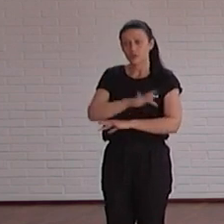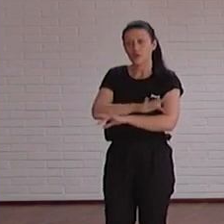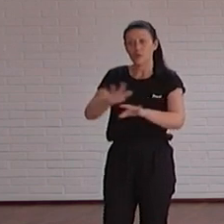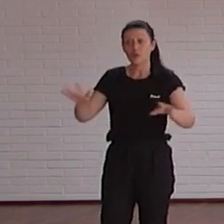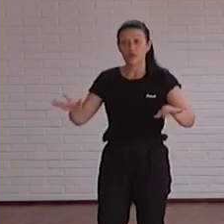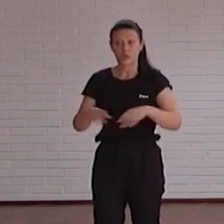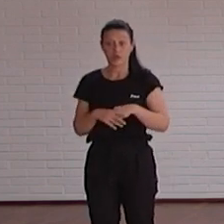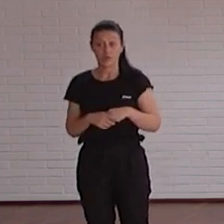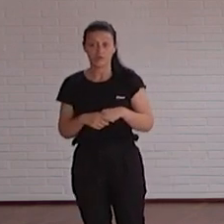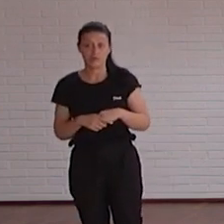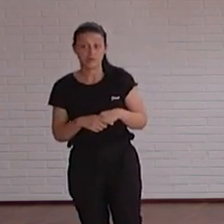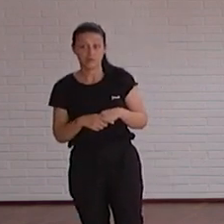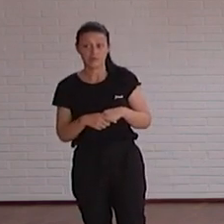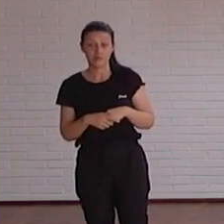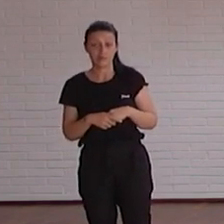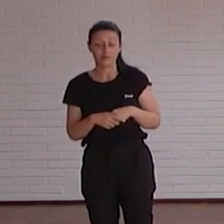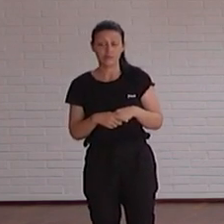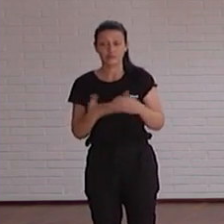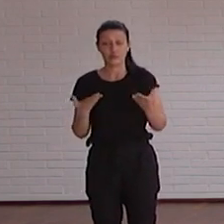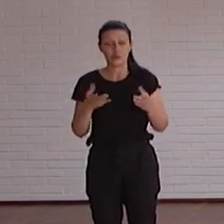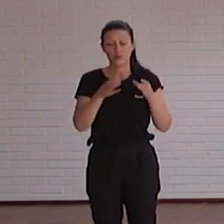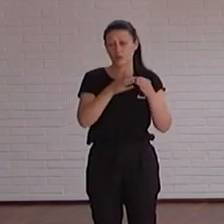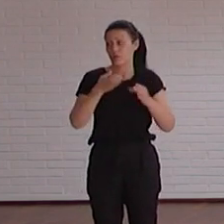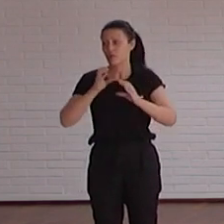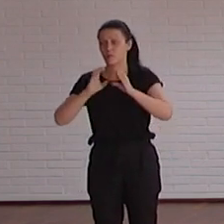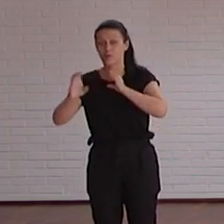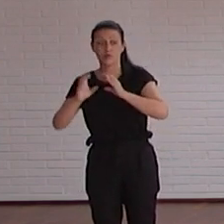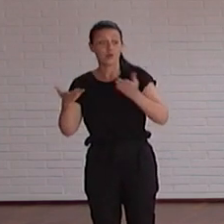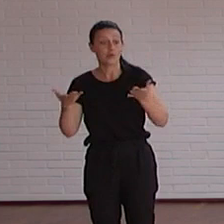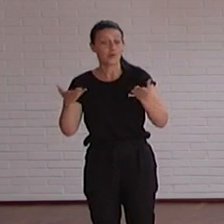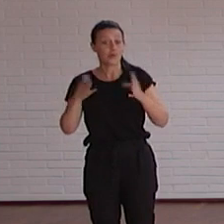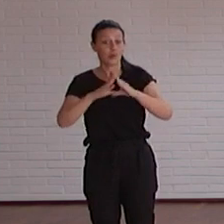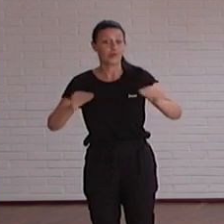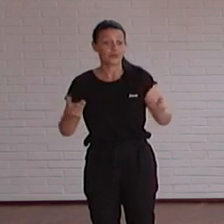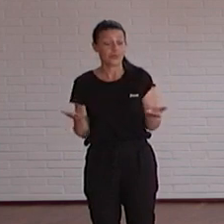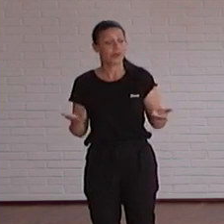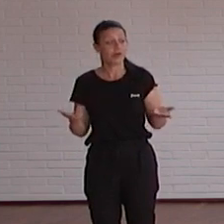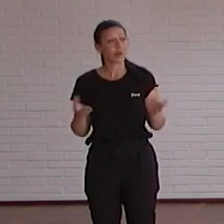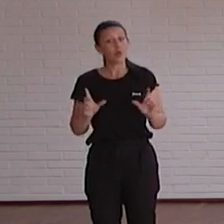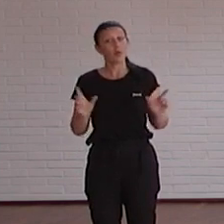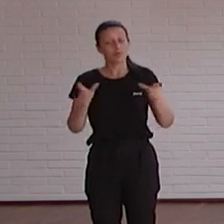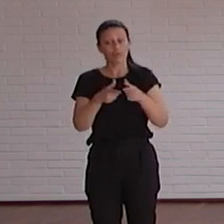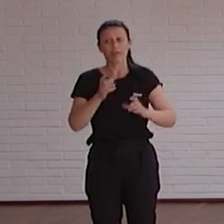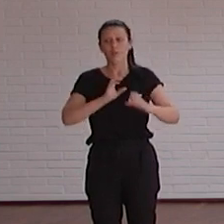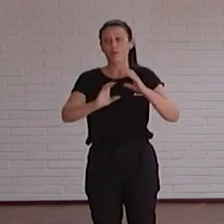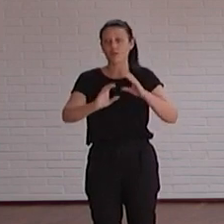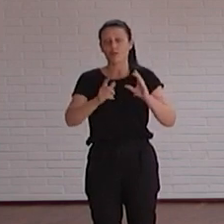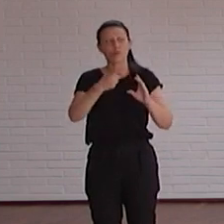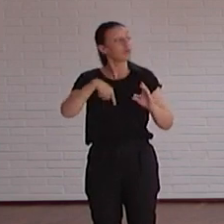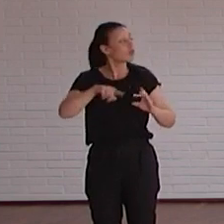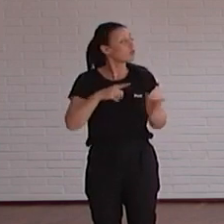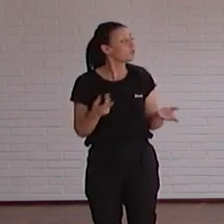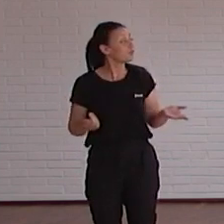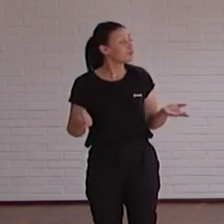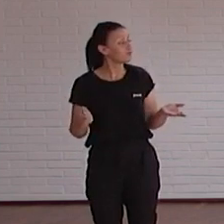porque yo creo que tenemos que como unidad de comunicación ya como universidad pero en nuestro caso como unidad de comunicación tenemos también esa